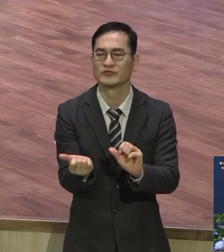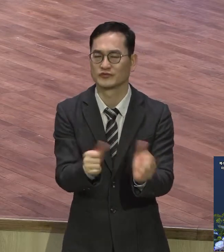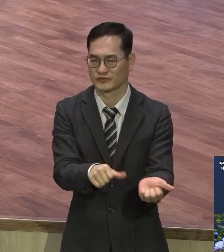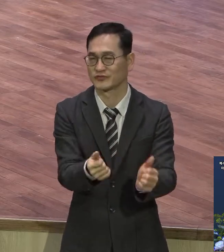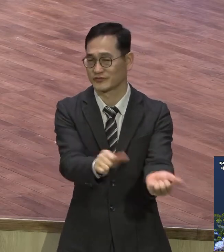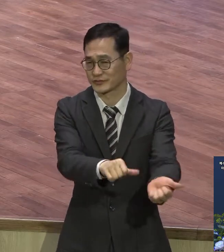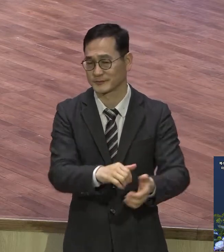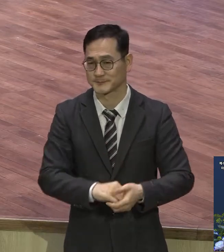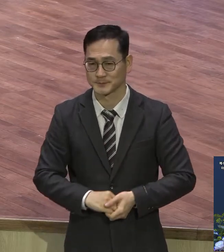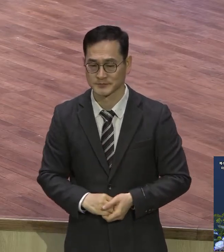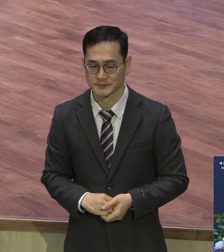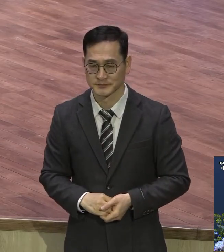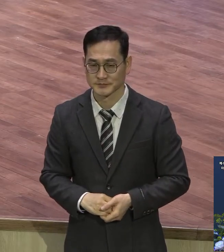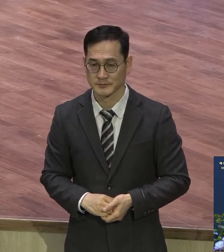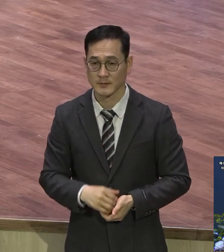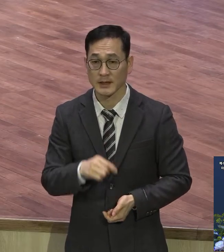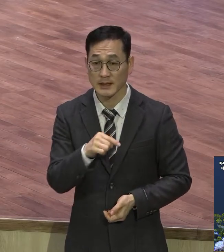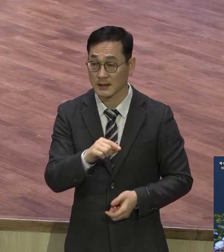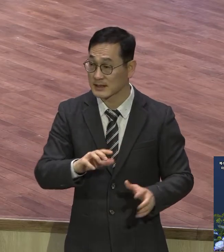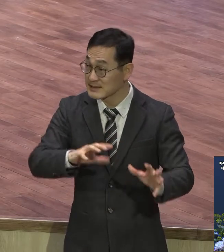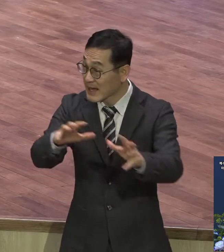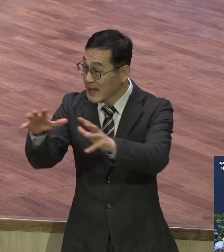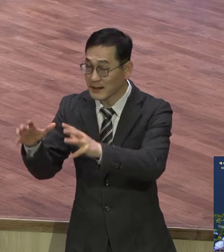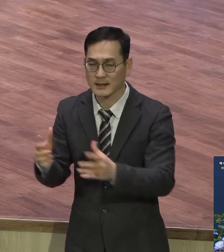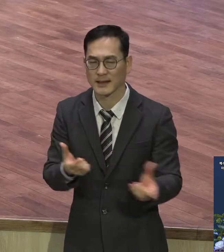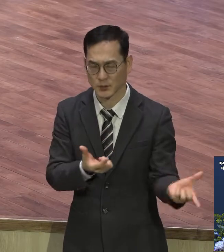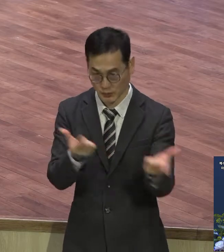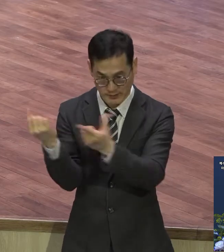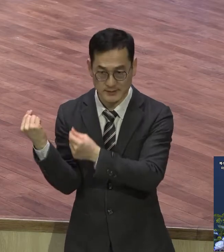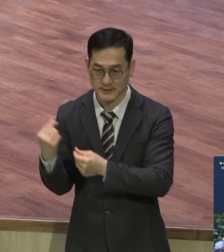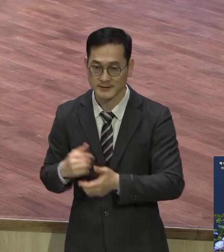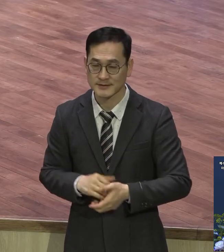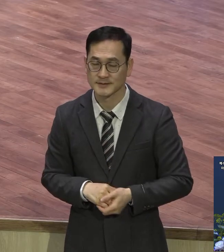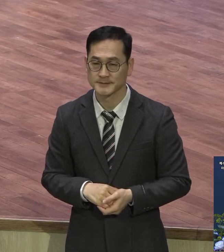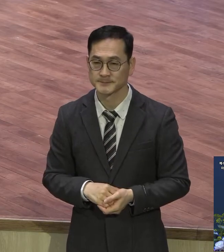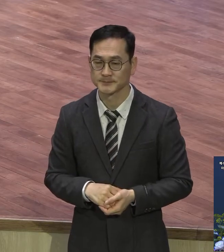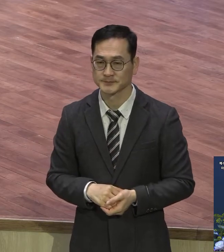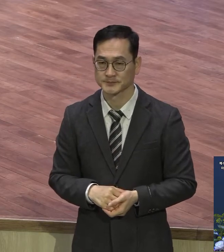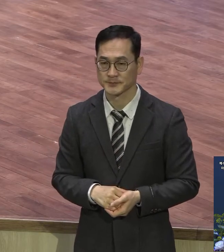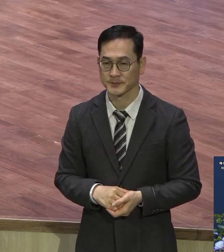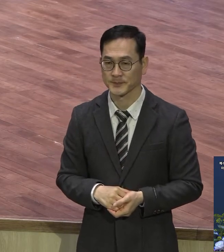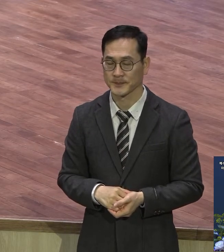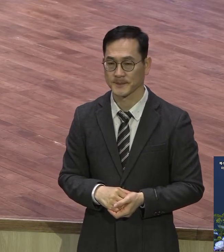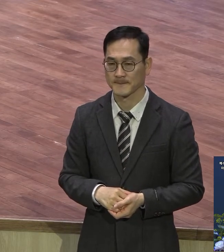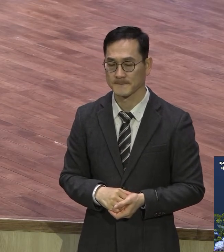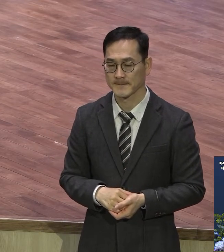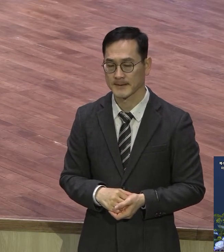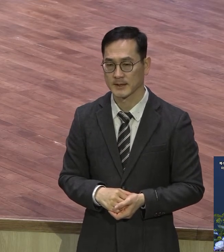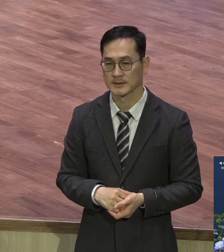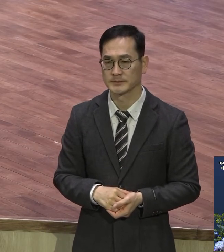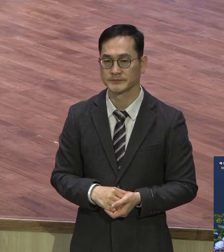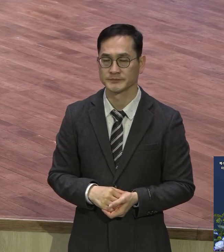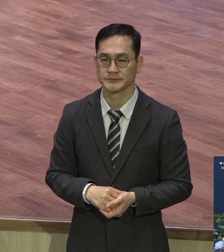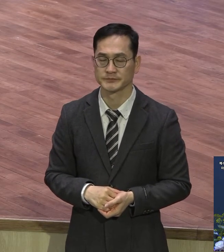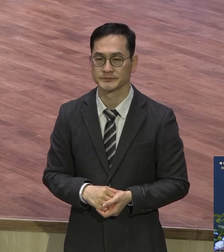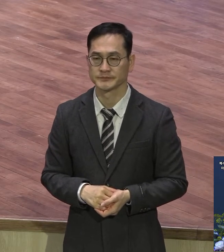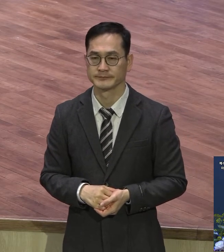이런 경향은 전 세계적으로 동일합니다. 그래서 평상시의 삶 속에 여러분의 이